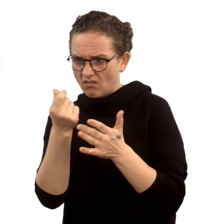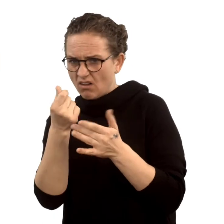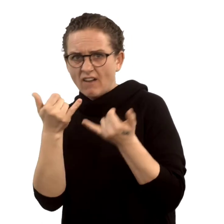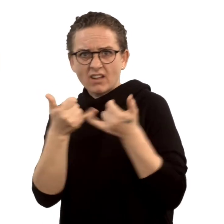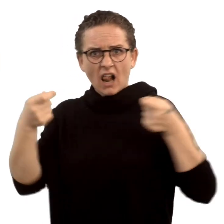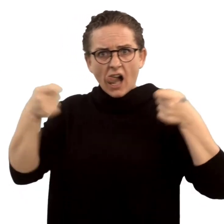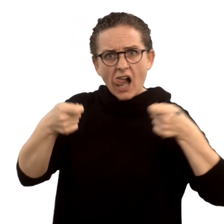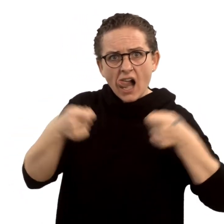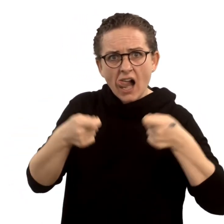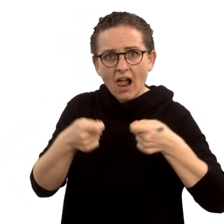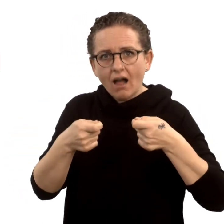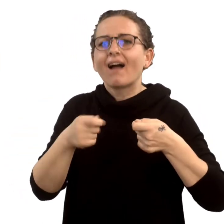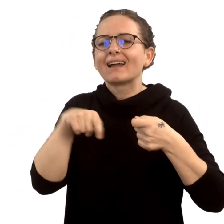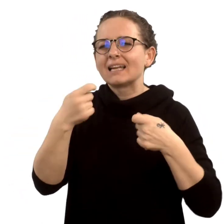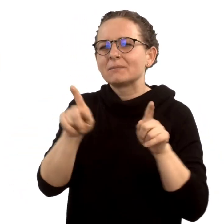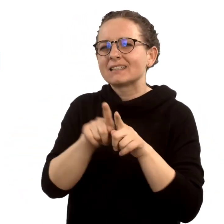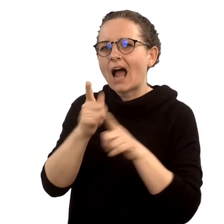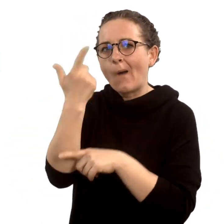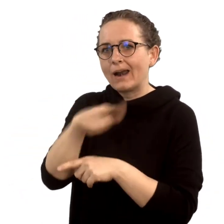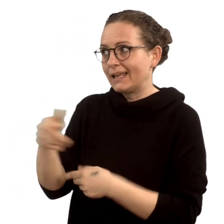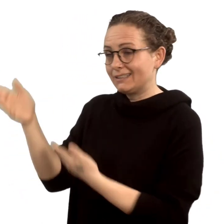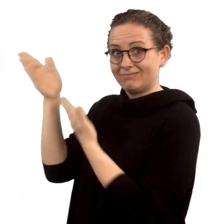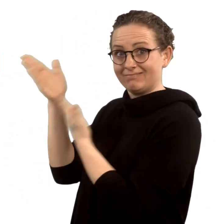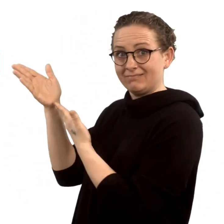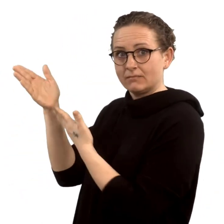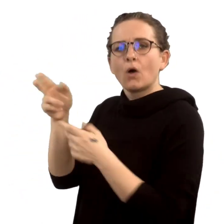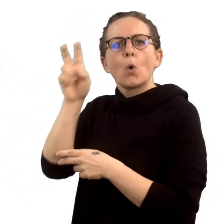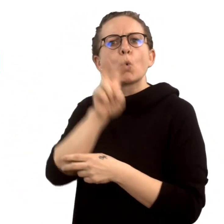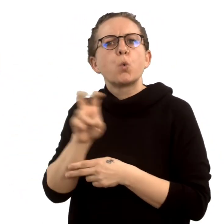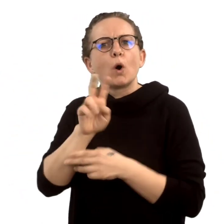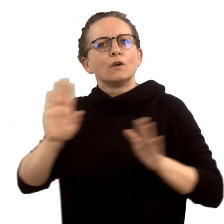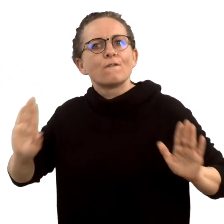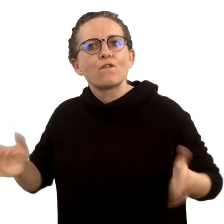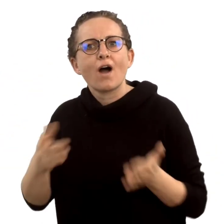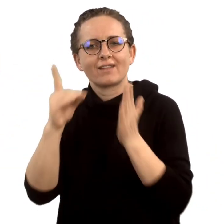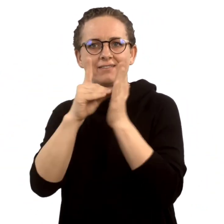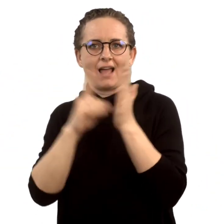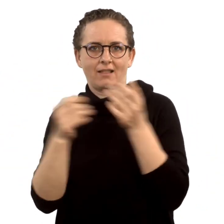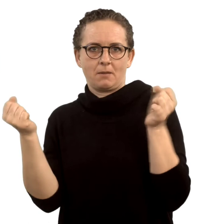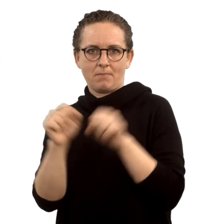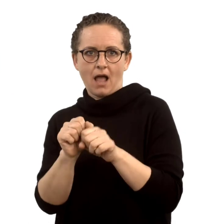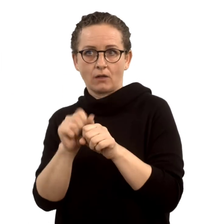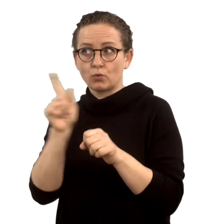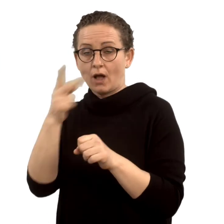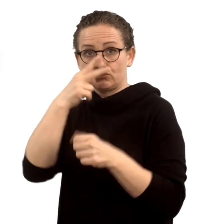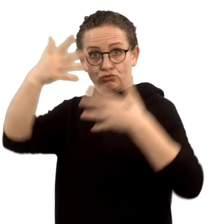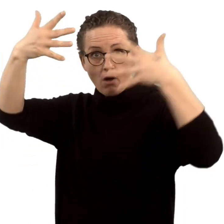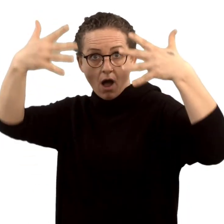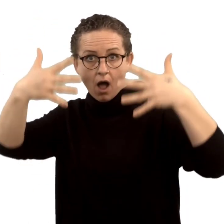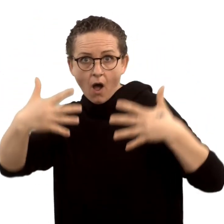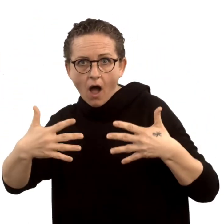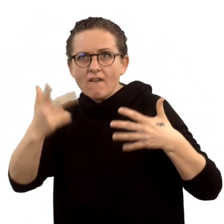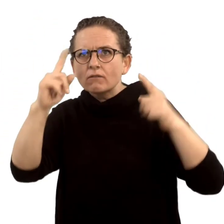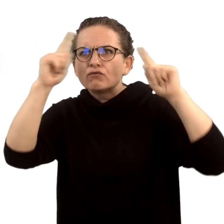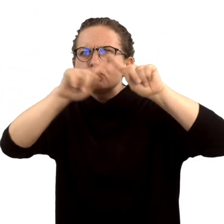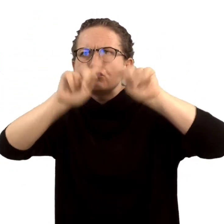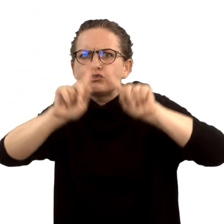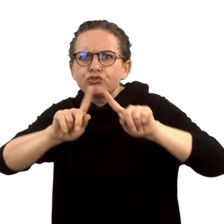Und falls Sie eine finanzielle Unterstützung für Ihre Weiterbildung suchen? Eine passende Förderung finden Sie in der